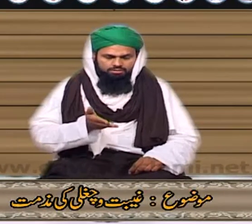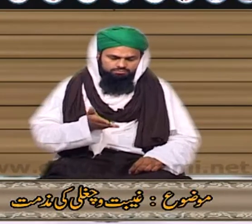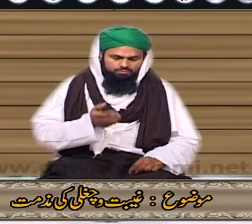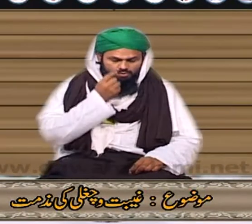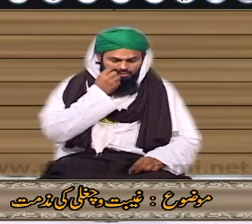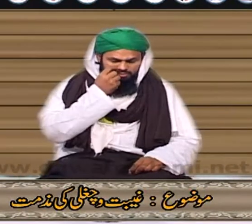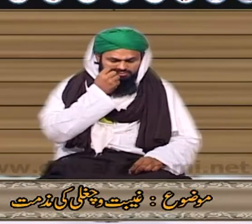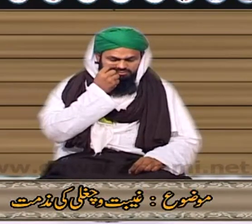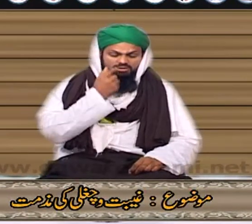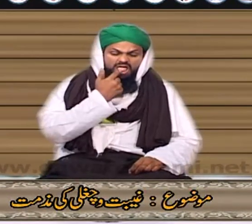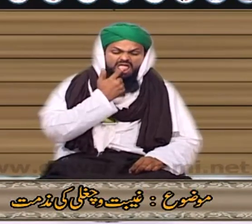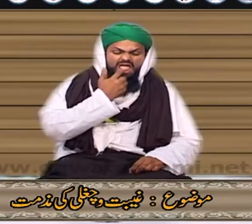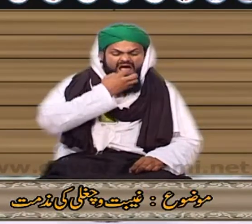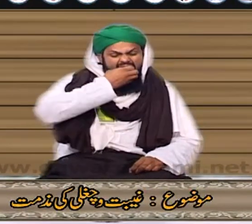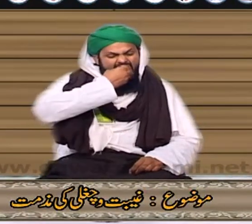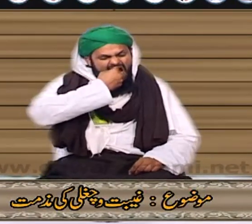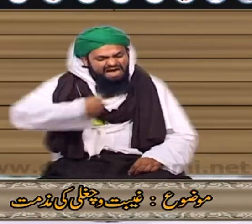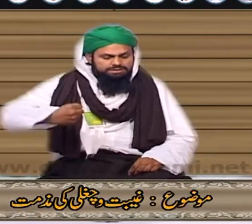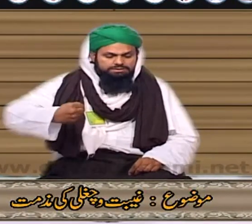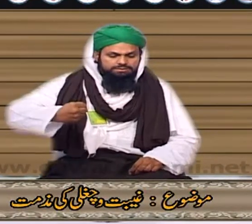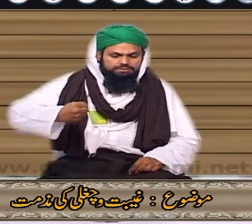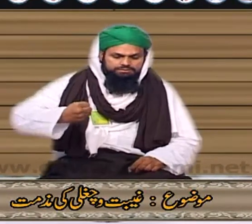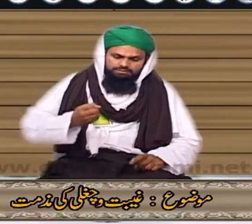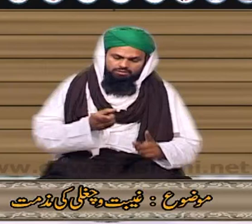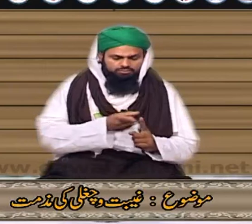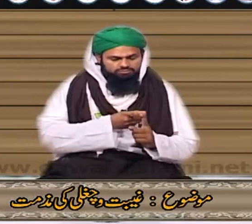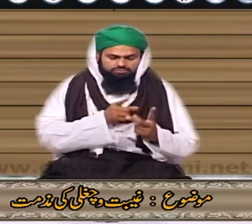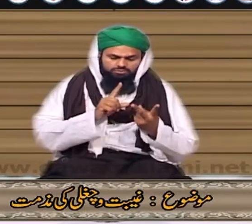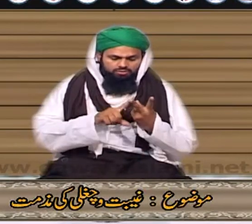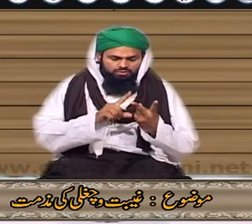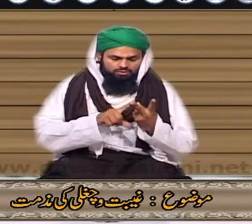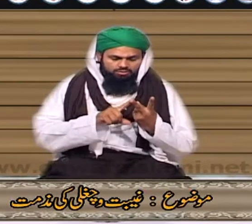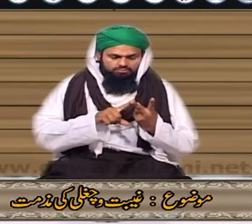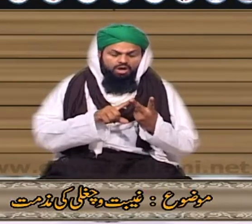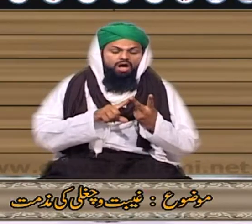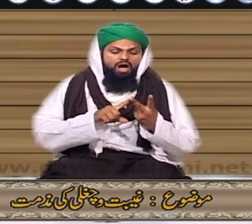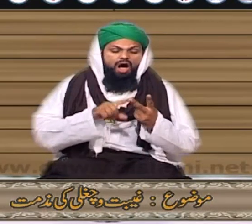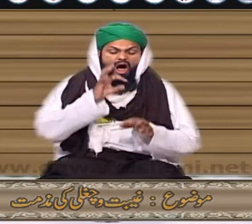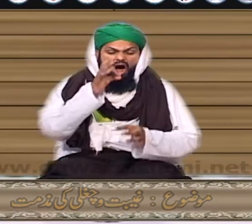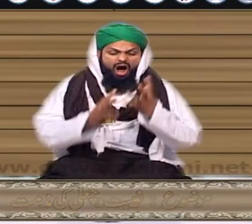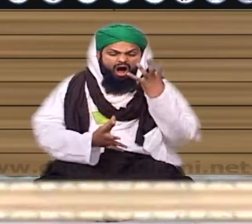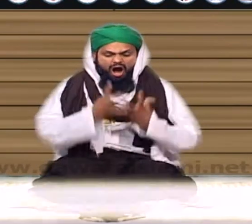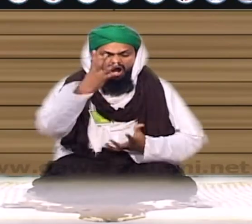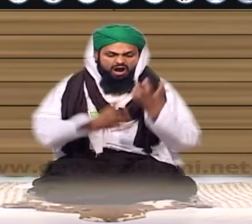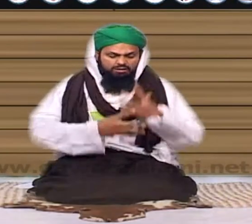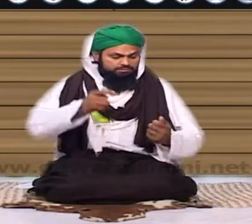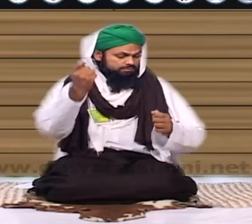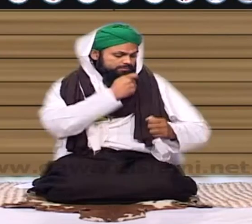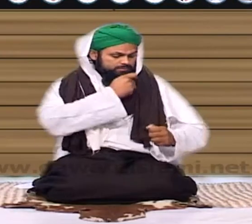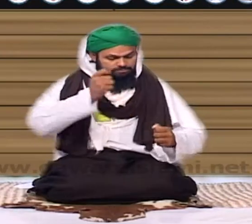مردے کی زبان کسی نے گدی سے کھیچ نکالی تھی اور وہ آگ کی میخوں میں جکڑا ہوا